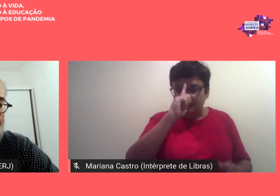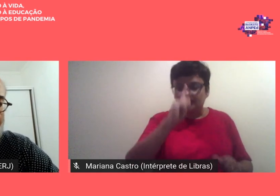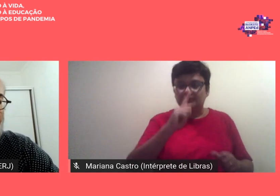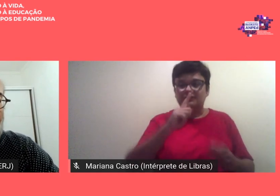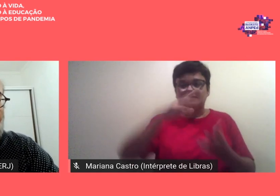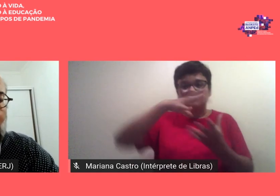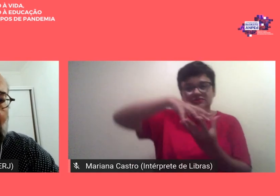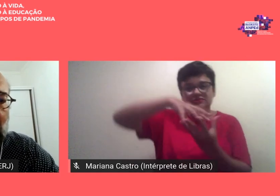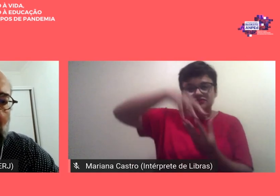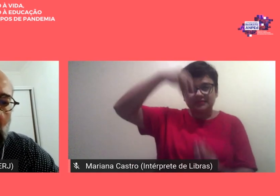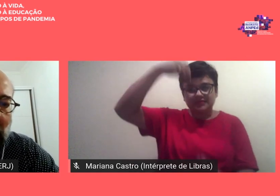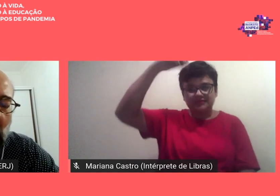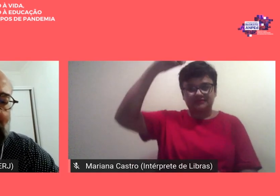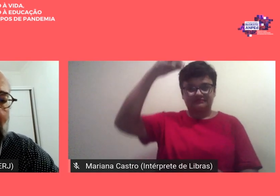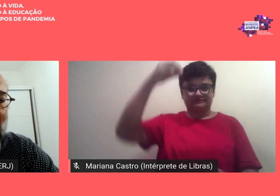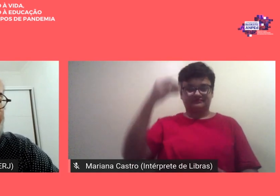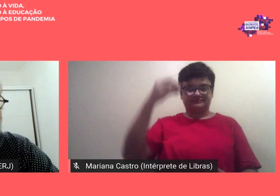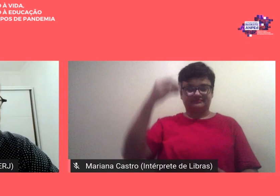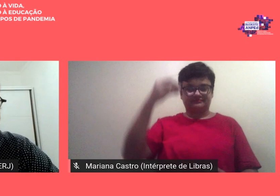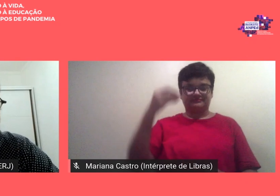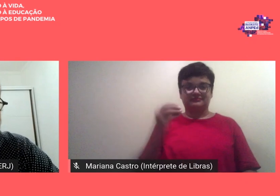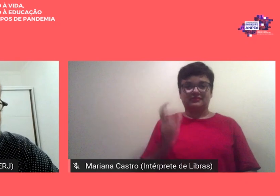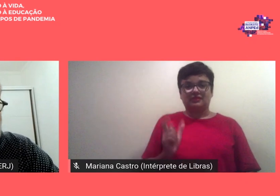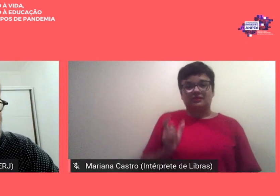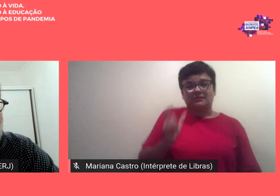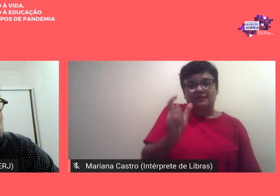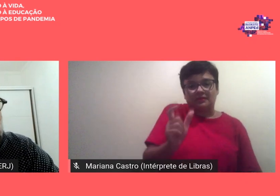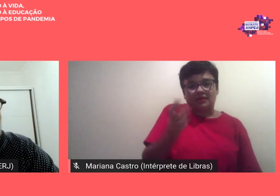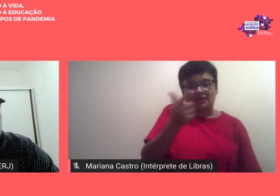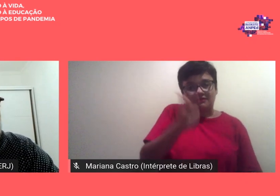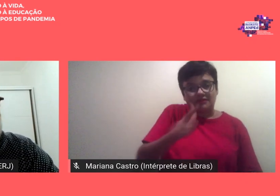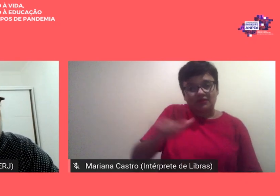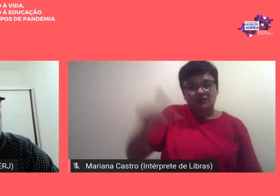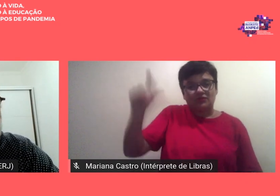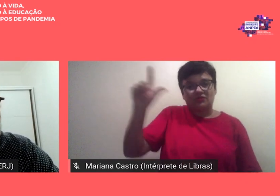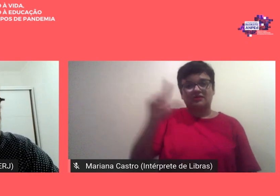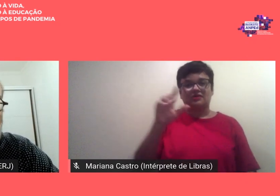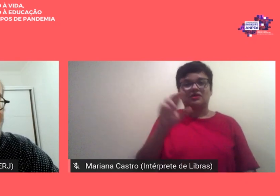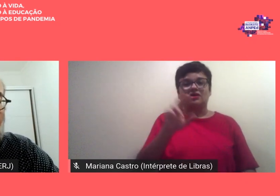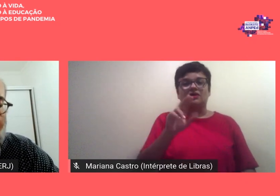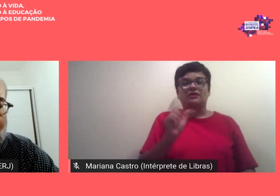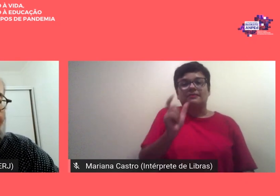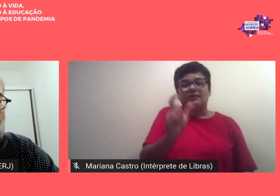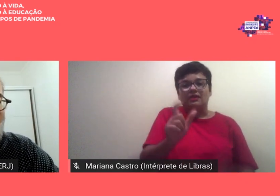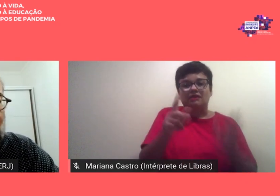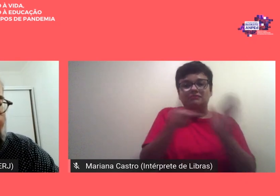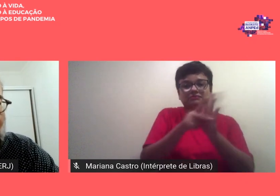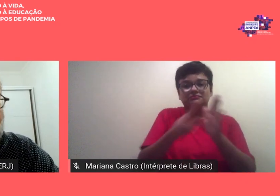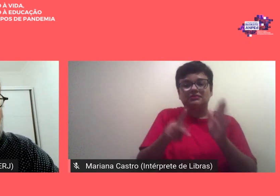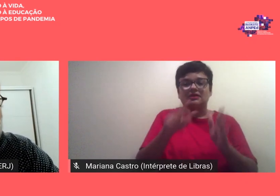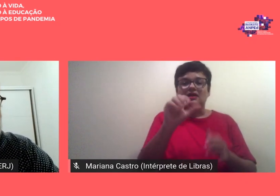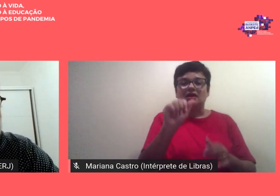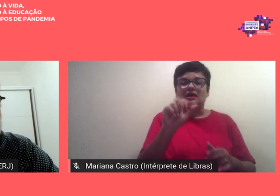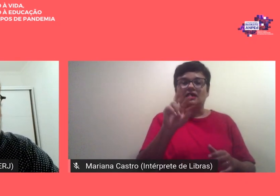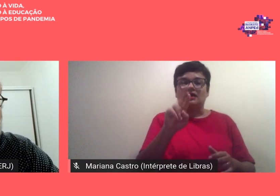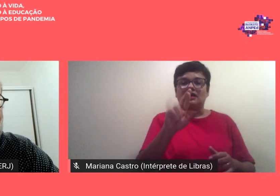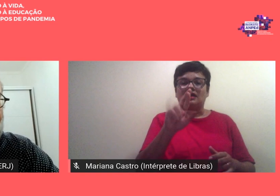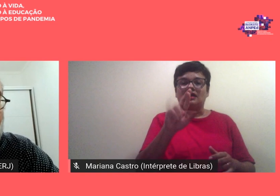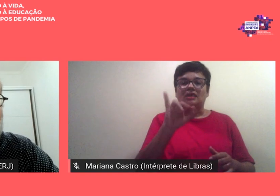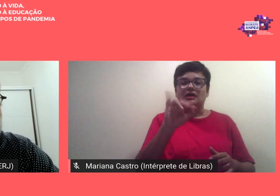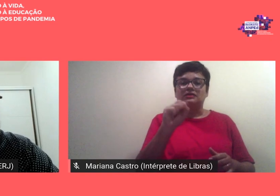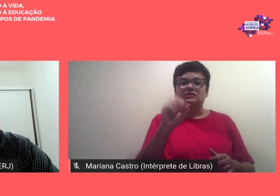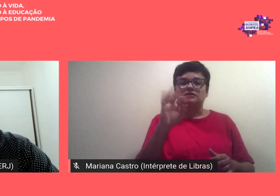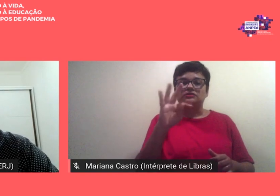também uma outra palavra cunhada por Aristóteles eudaimonia que